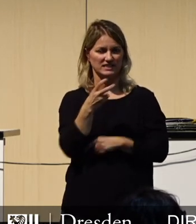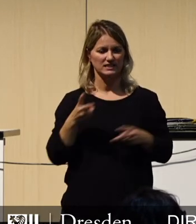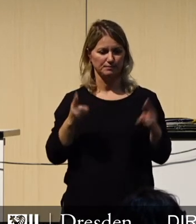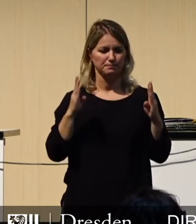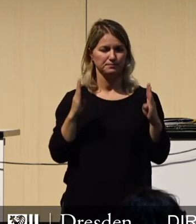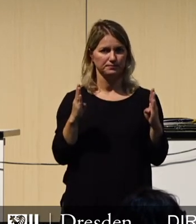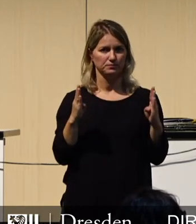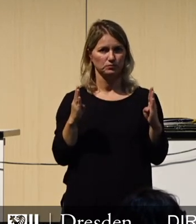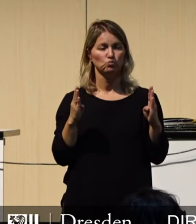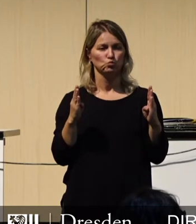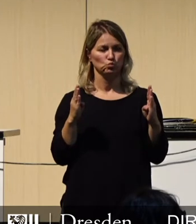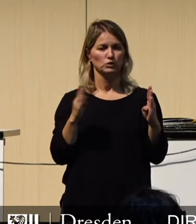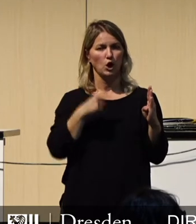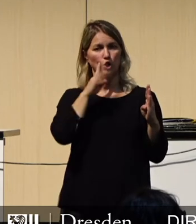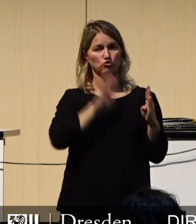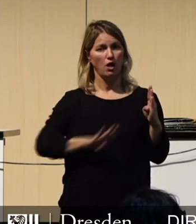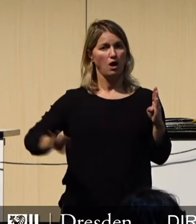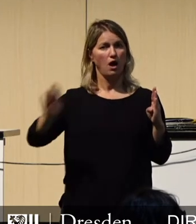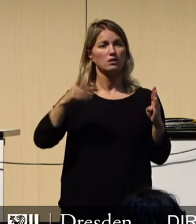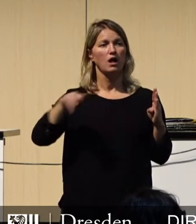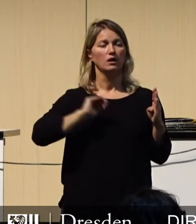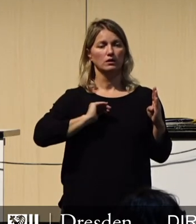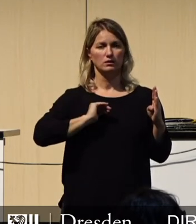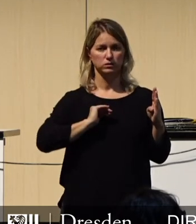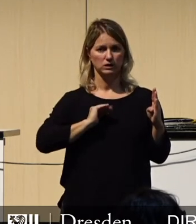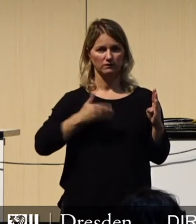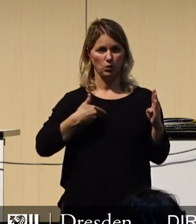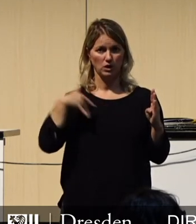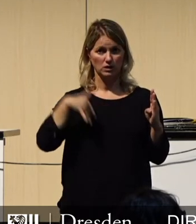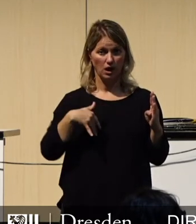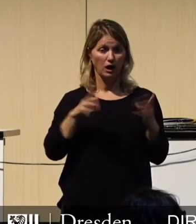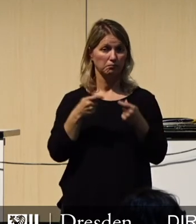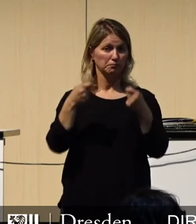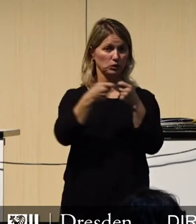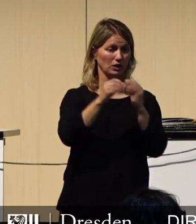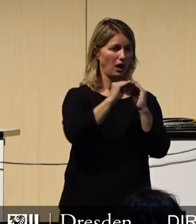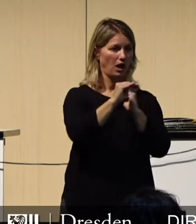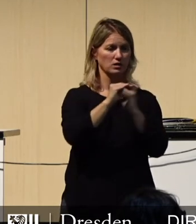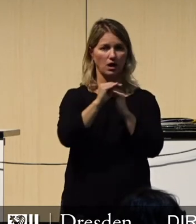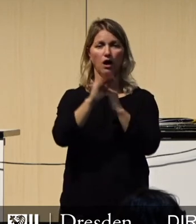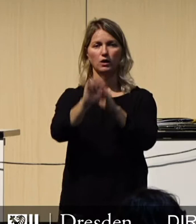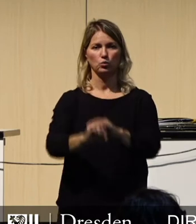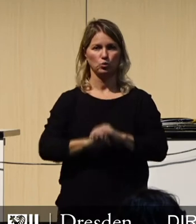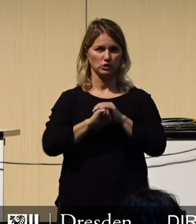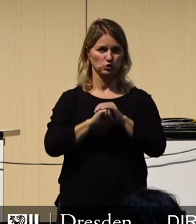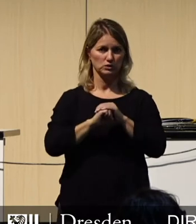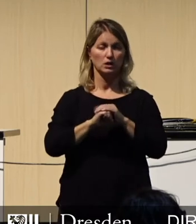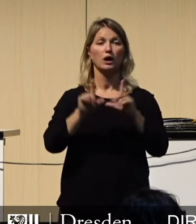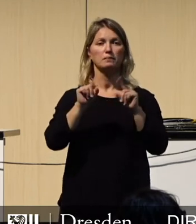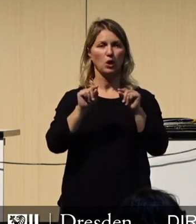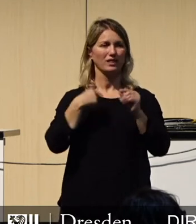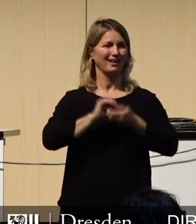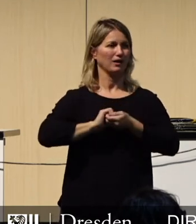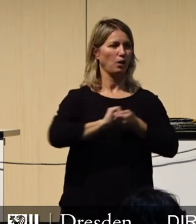können wir in der Bundesrepublik sehr froh sein, springen Bund und Länder ein, um die Handlungsfähigkeit der